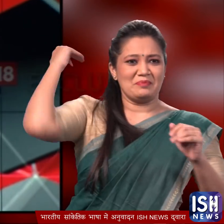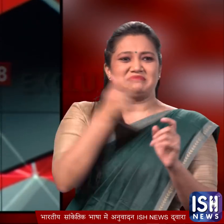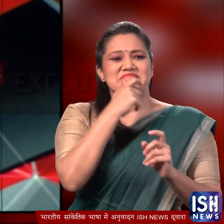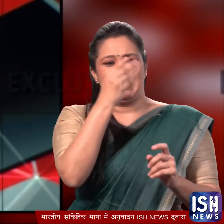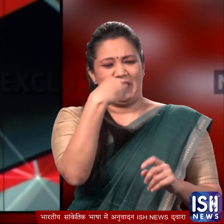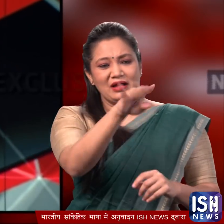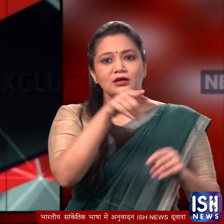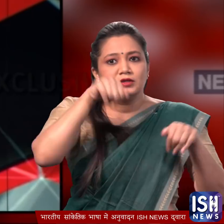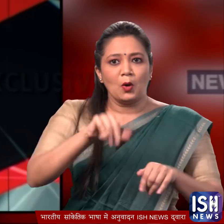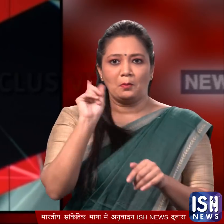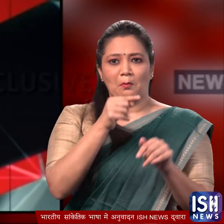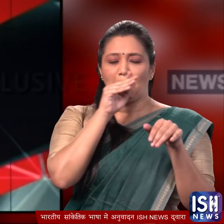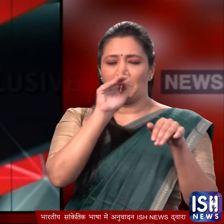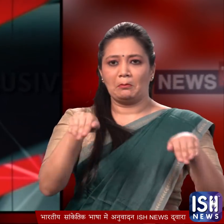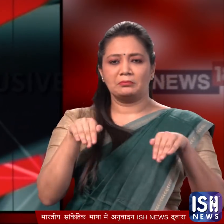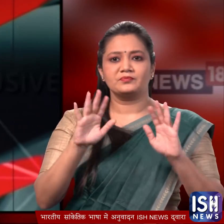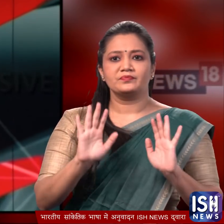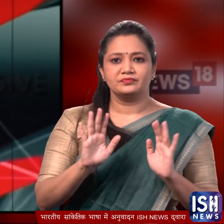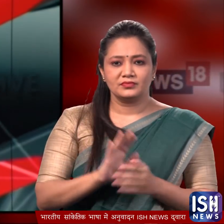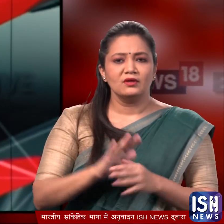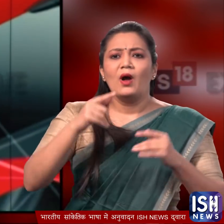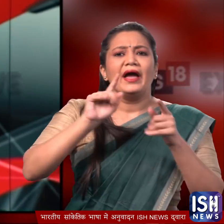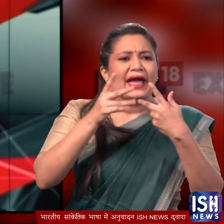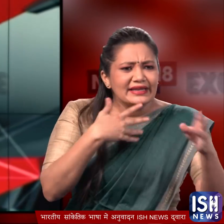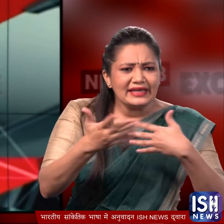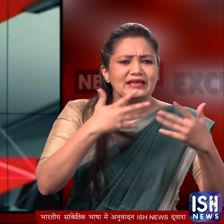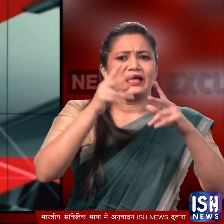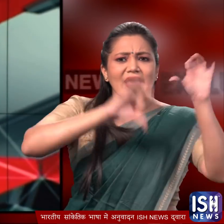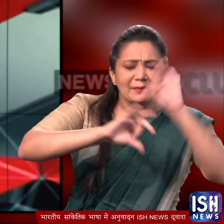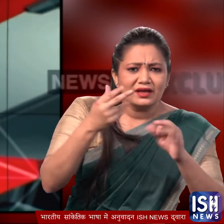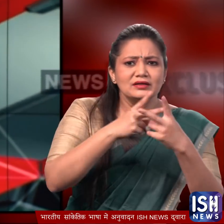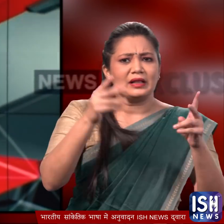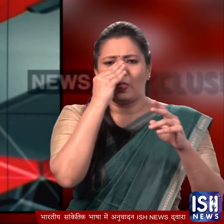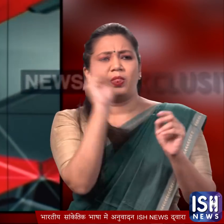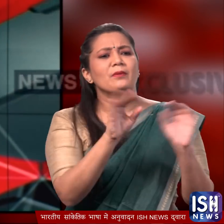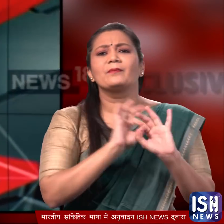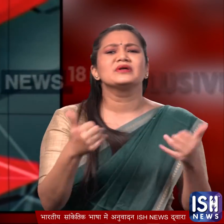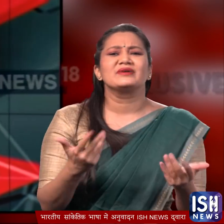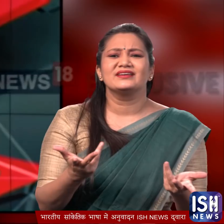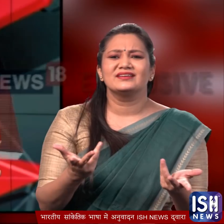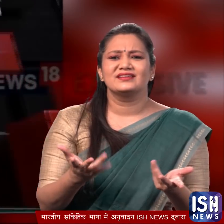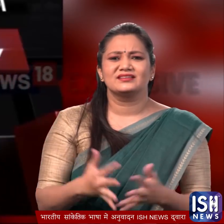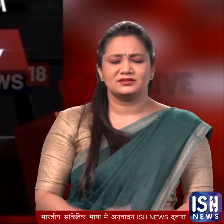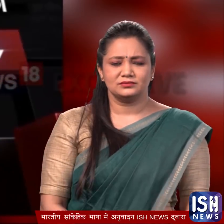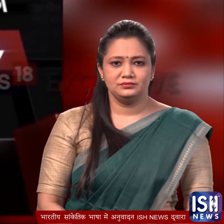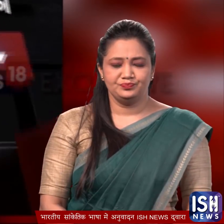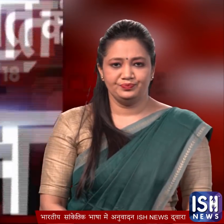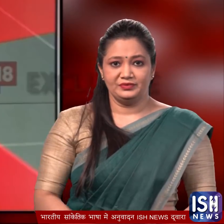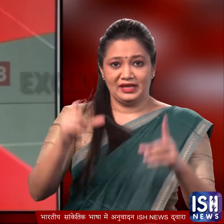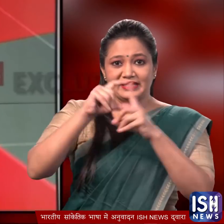खिली उडाने वालों की अभी बोलती बंद है क्योंकि गोबर से मने पेंट में ऐसा कुछ भी नहीं है जिसका मजाक उड़ा जा सके दिल्ली